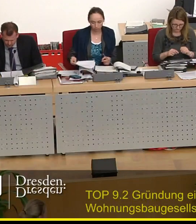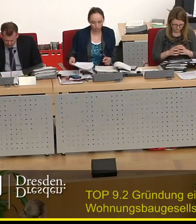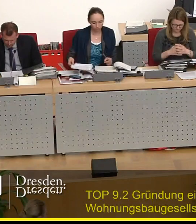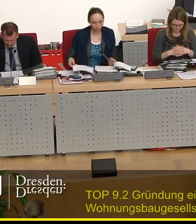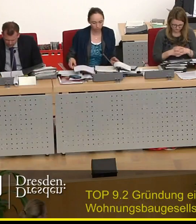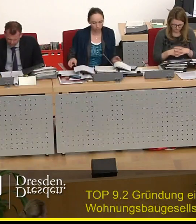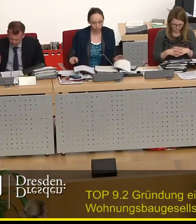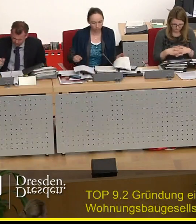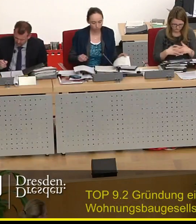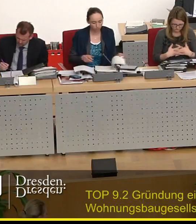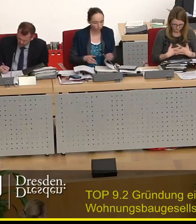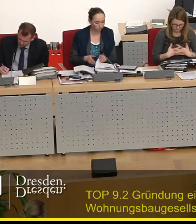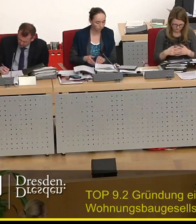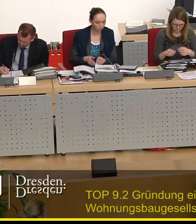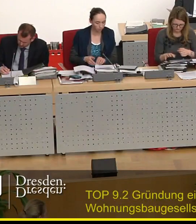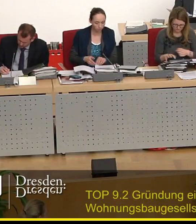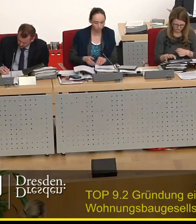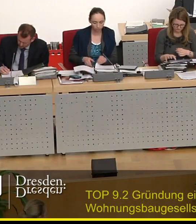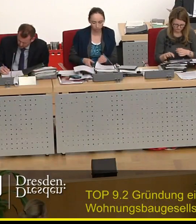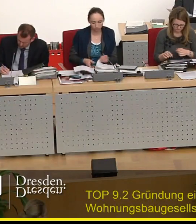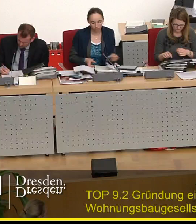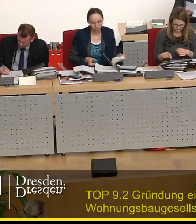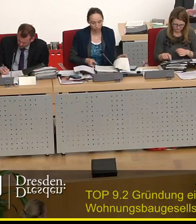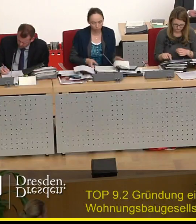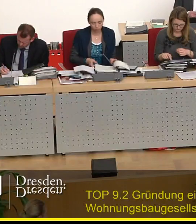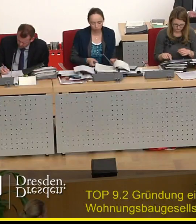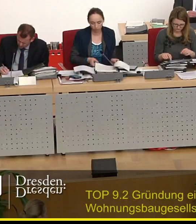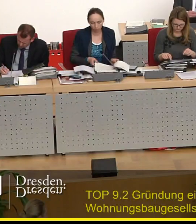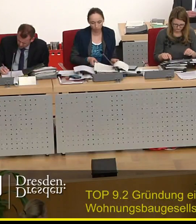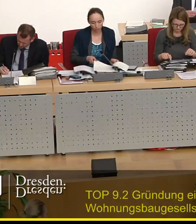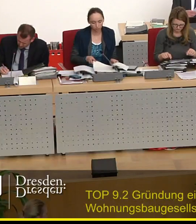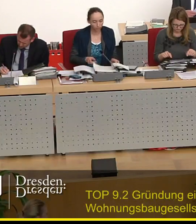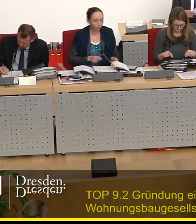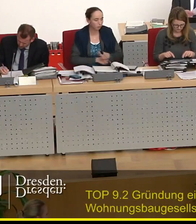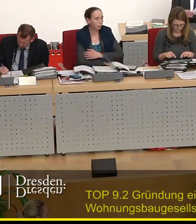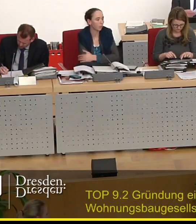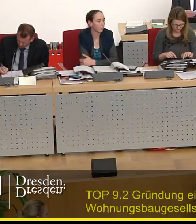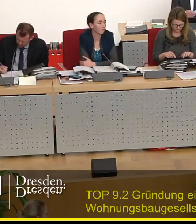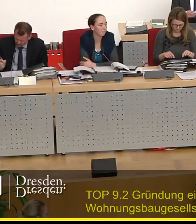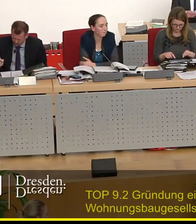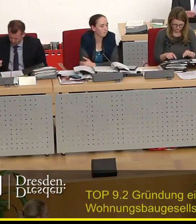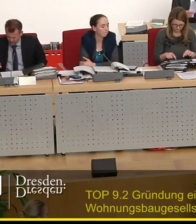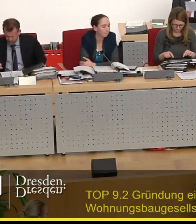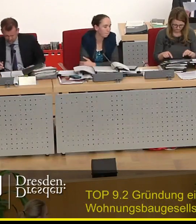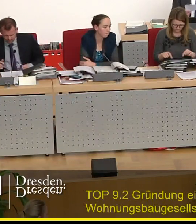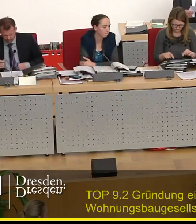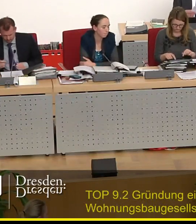Zunächst können eingebracht werden, Änderungsanträge der SPD machen in der Debatte. Herr